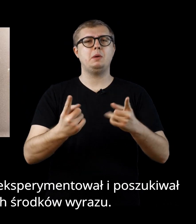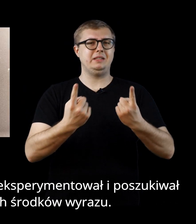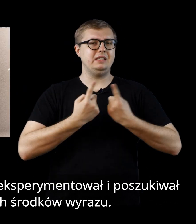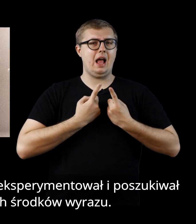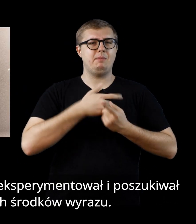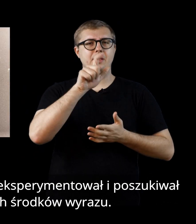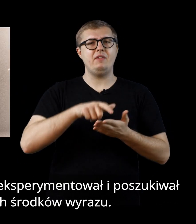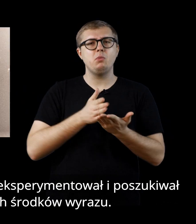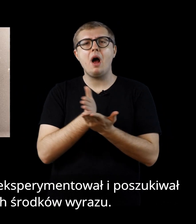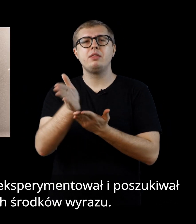środków wyrazu.